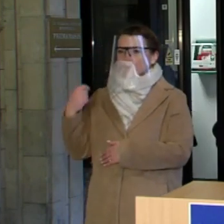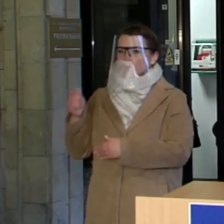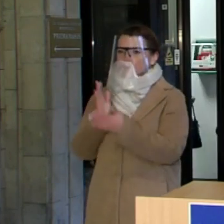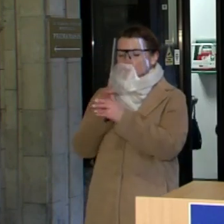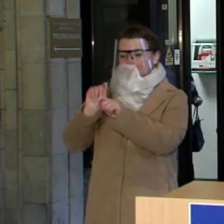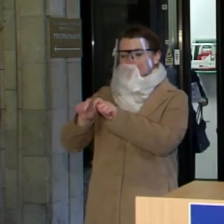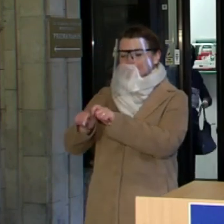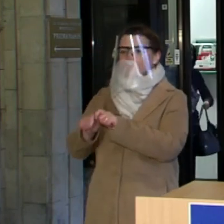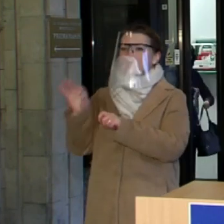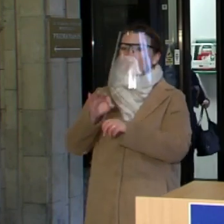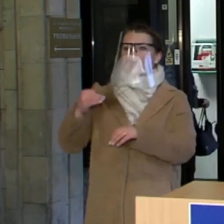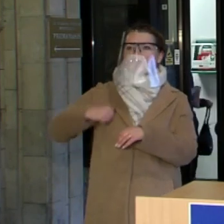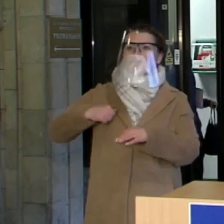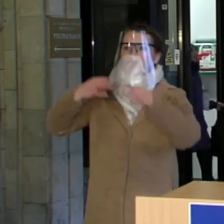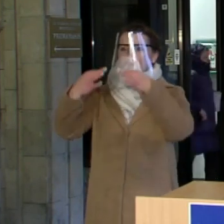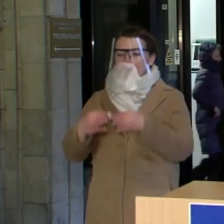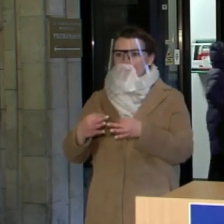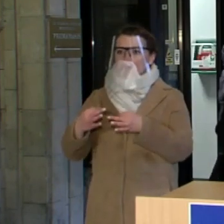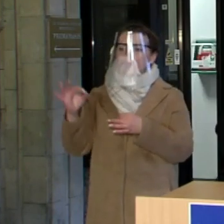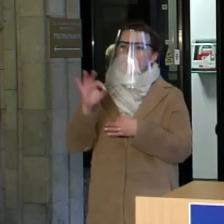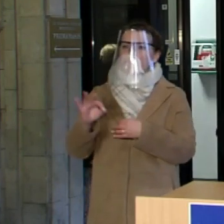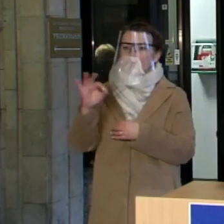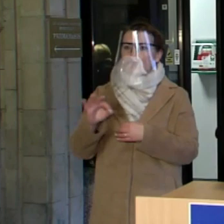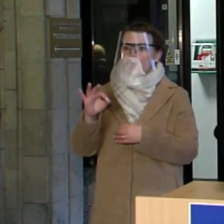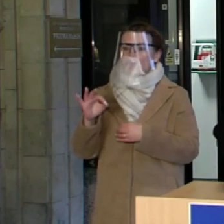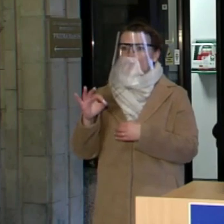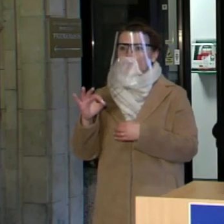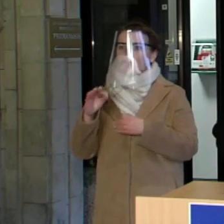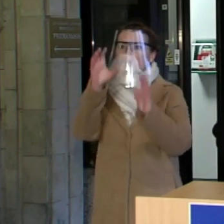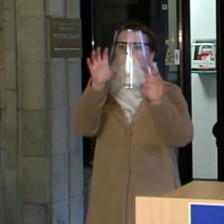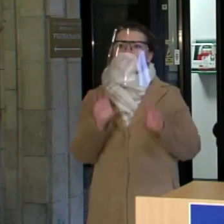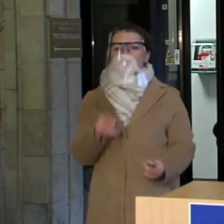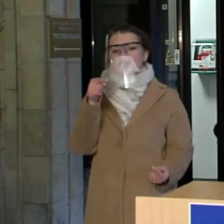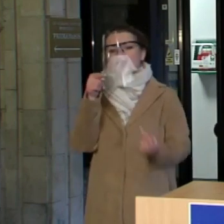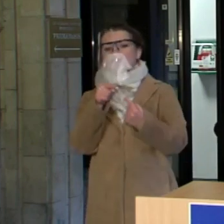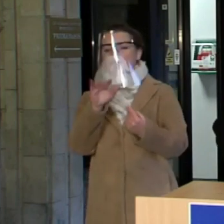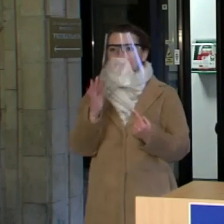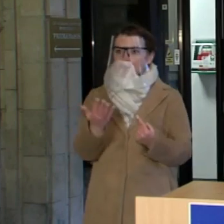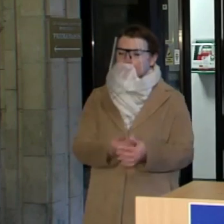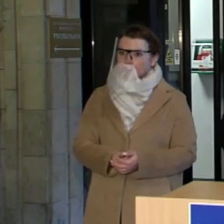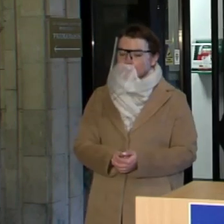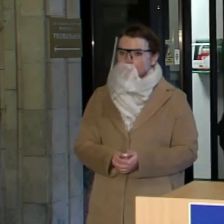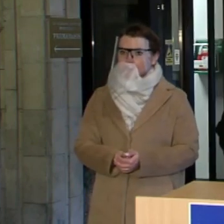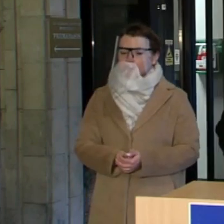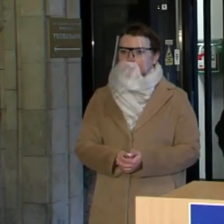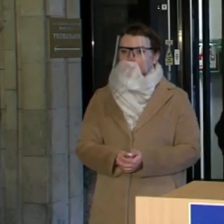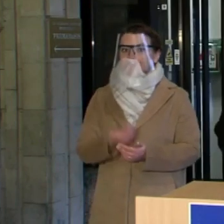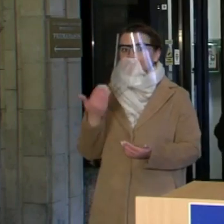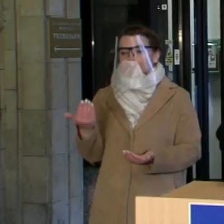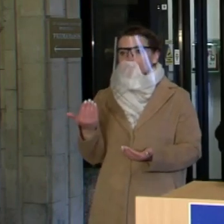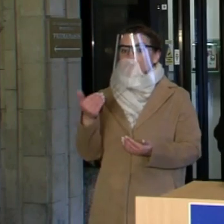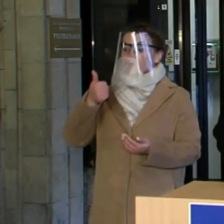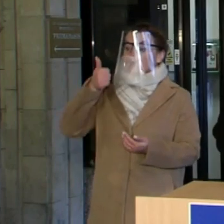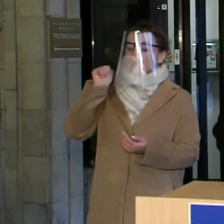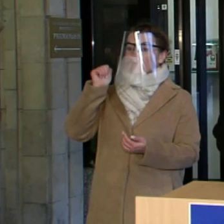aspektų, tiek ir atitikimo konstitucijai aspektų. Tai, tiesą sakant,